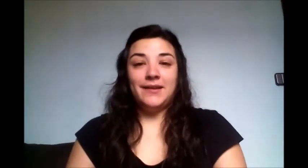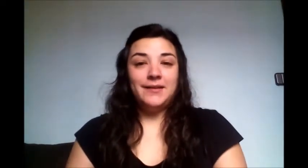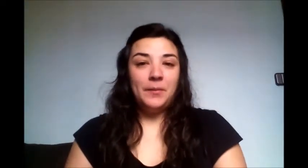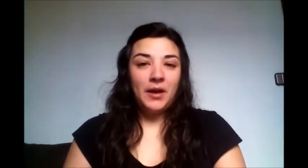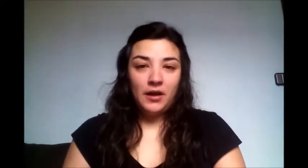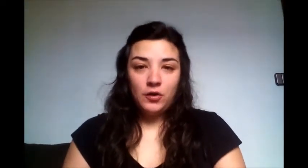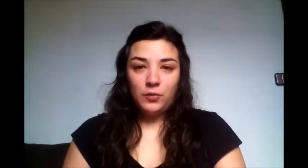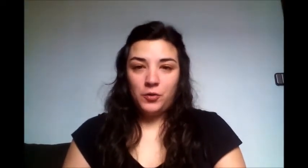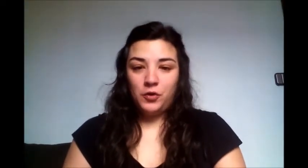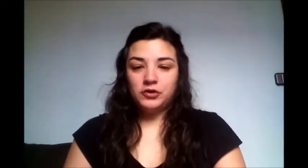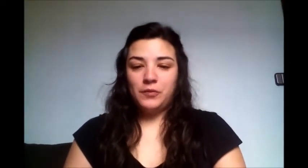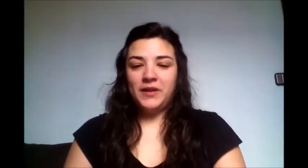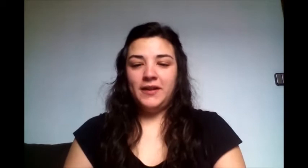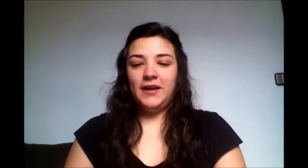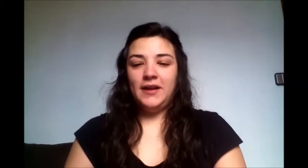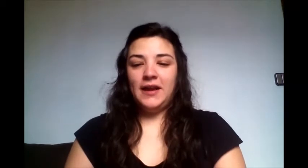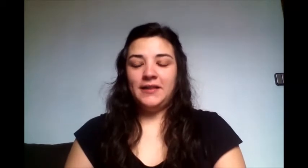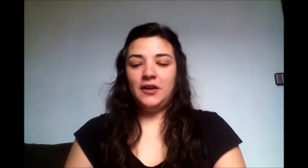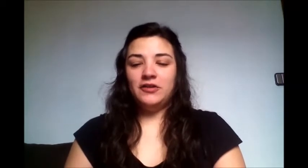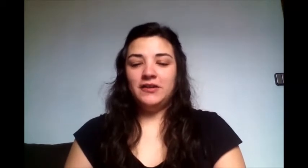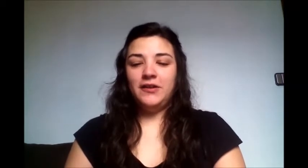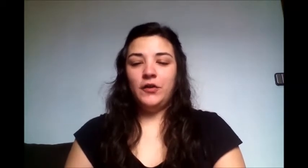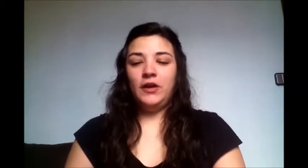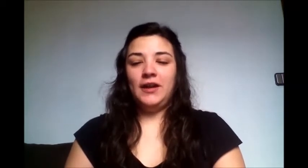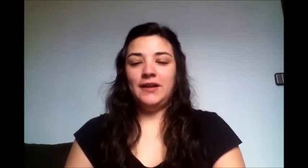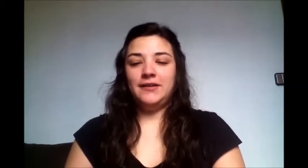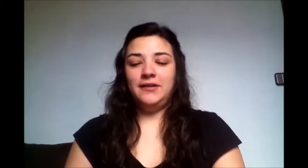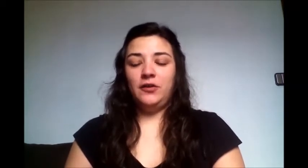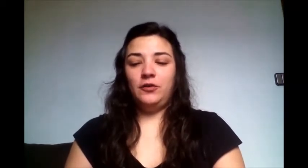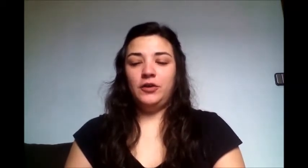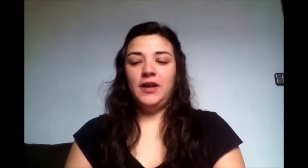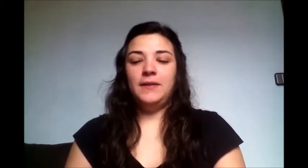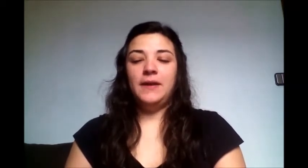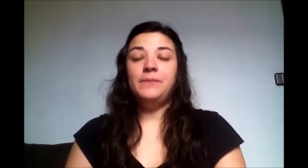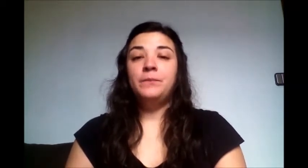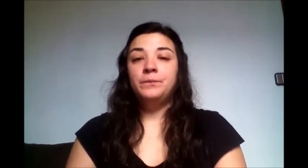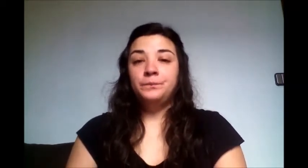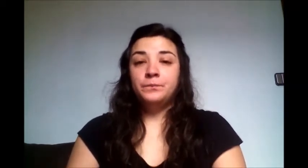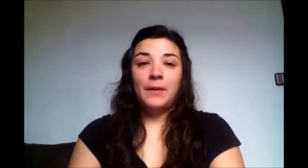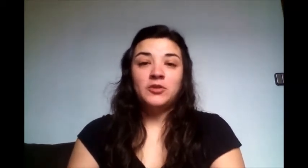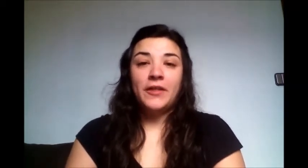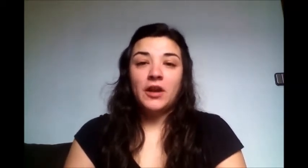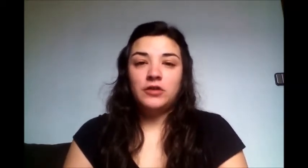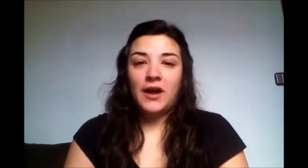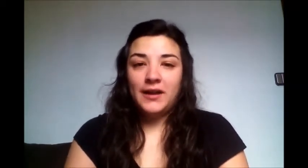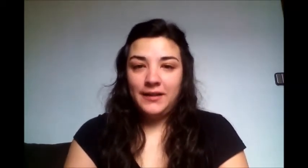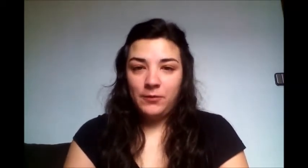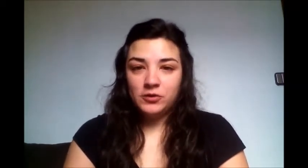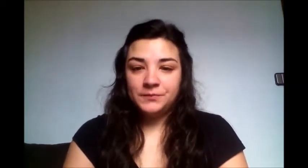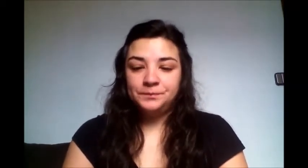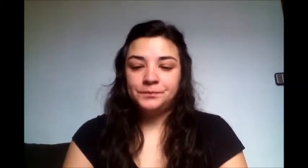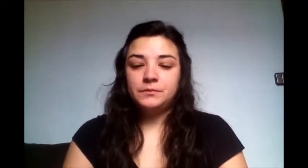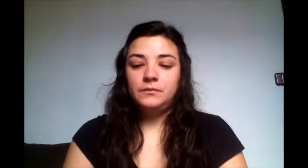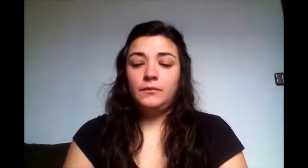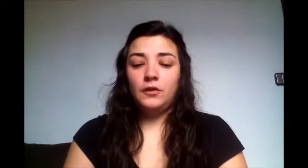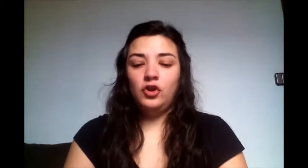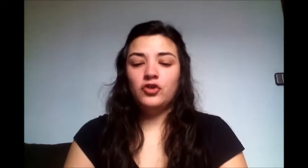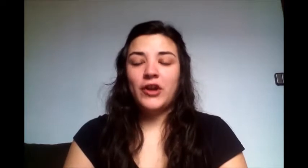esta semana, como os comenté en la anterior sesión, en la sesión 15, vamos a dar los adjetivos. Nos